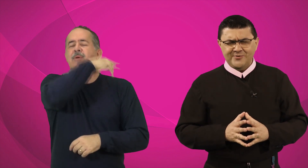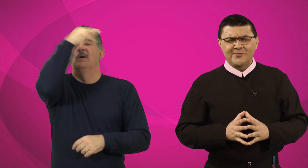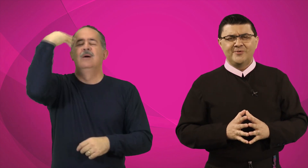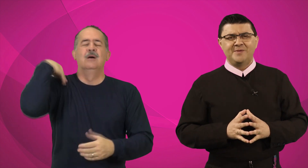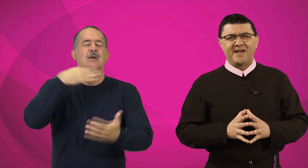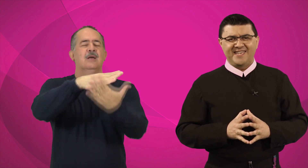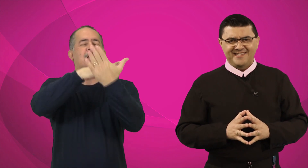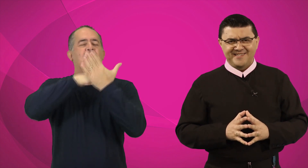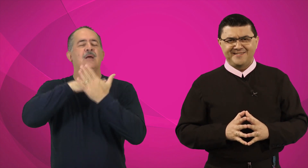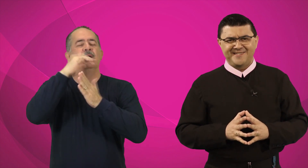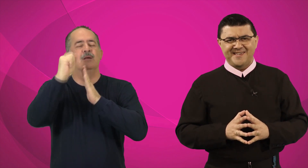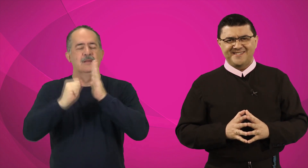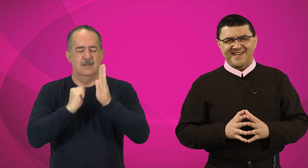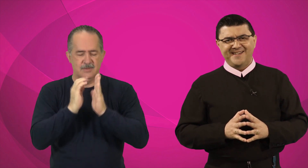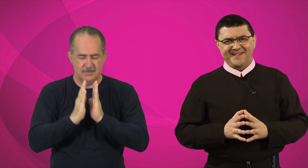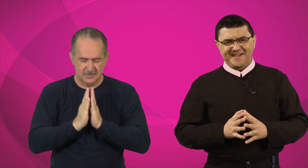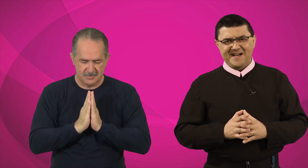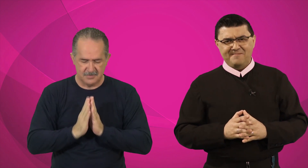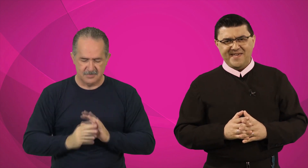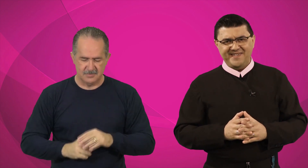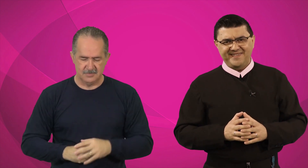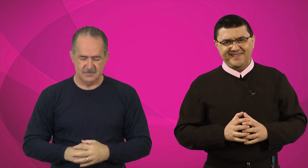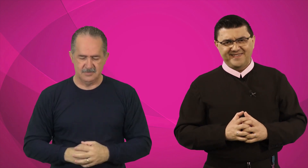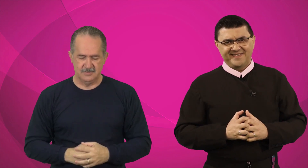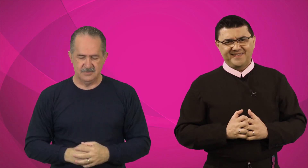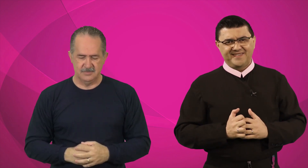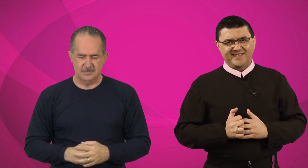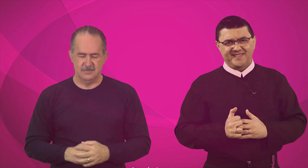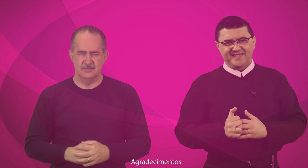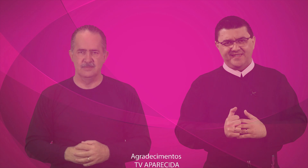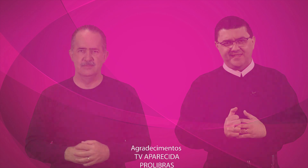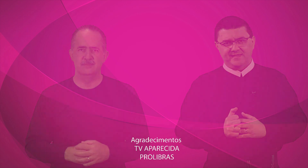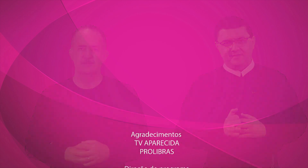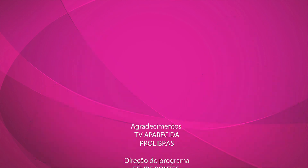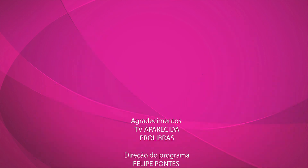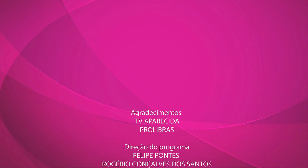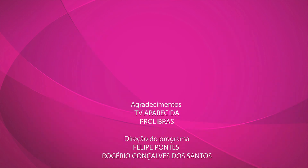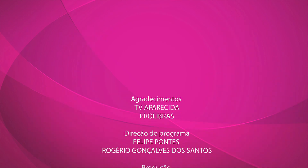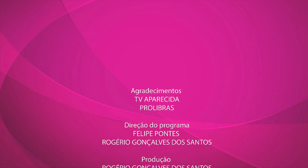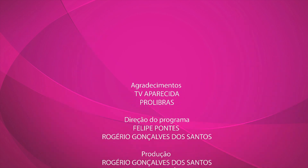ajude para que assim seja. Amém. Amém. Amém.